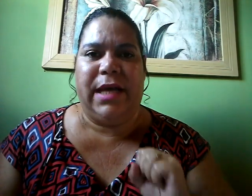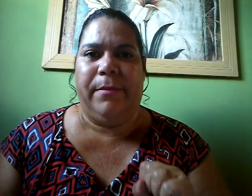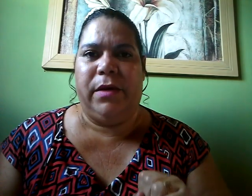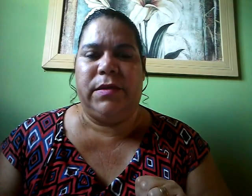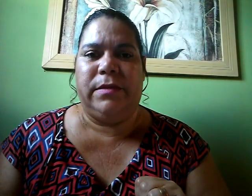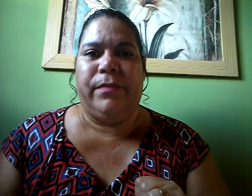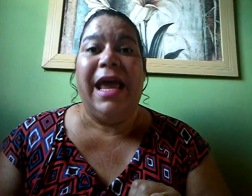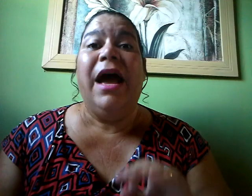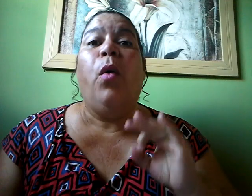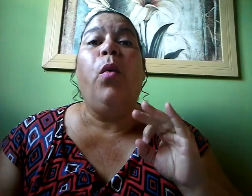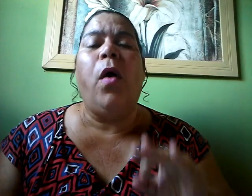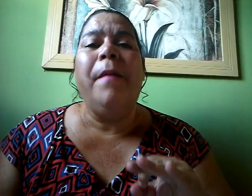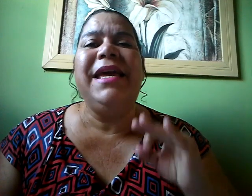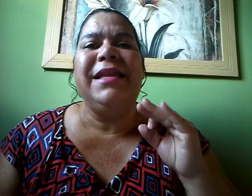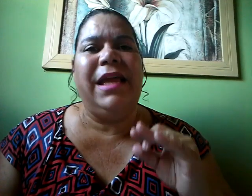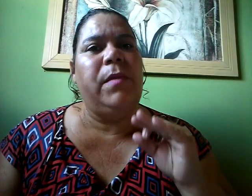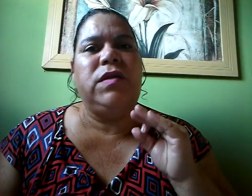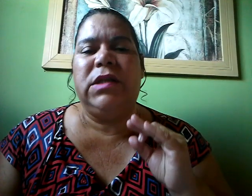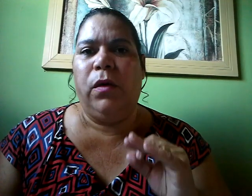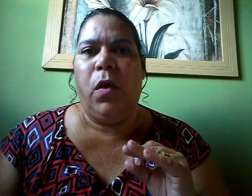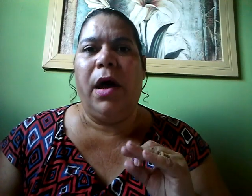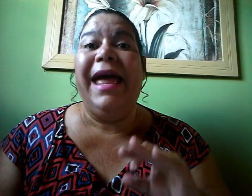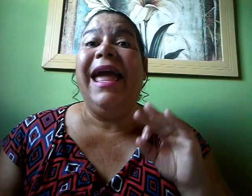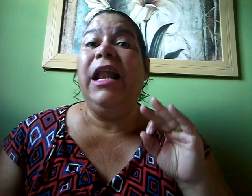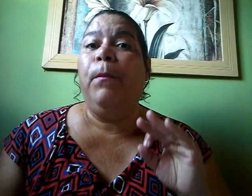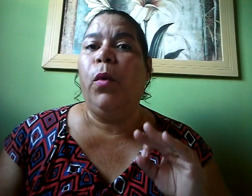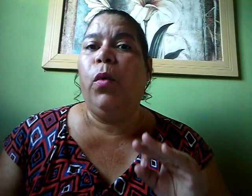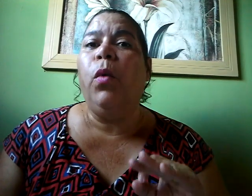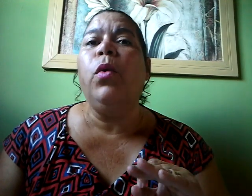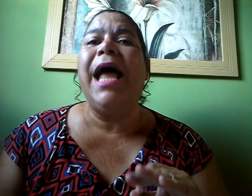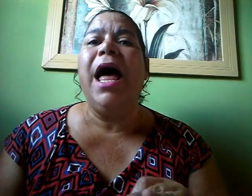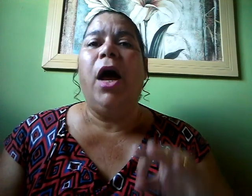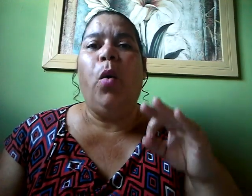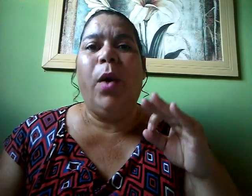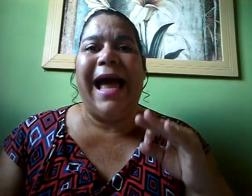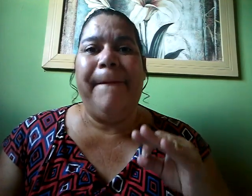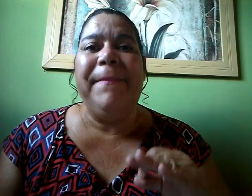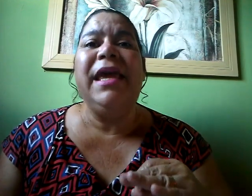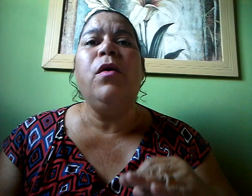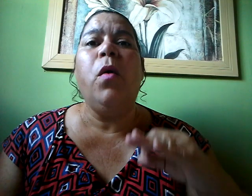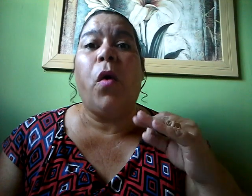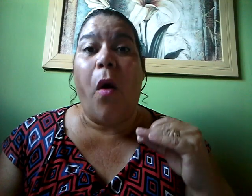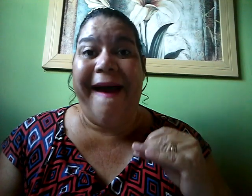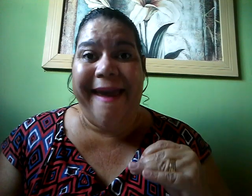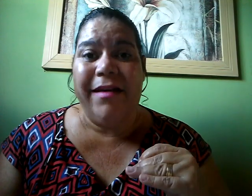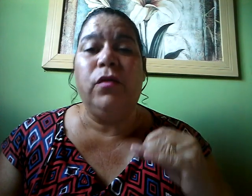caminhos O homem que teme ao Senhor, ele procura o caminho correto